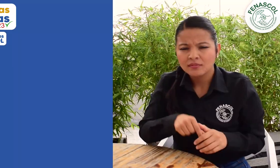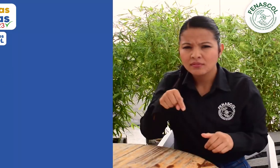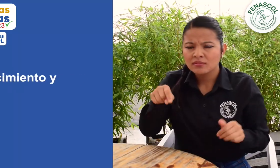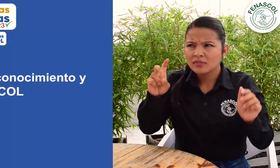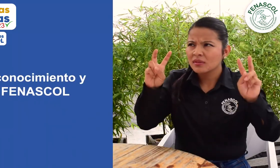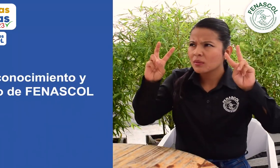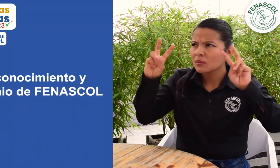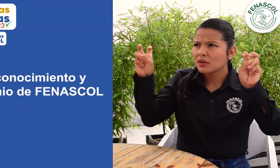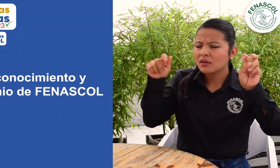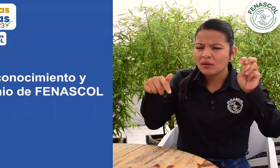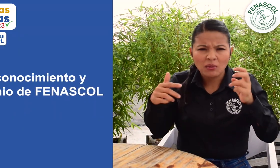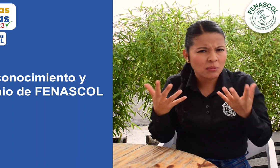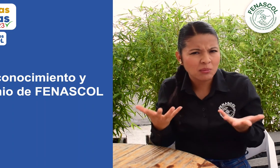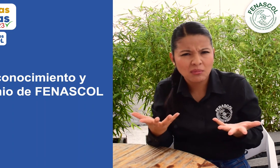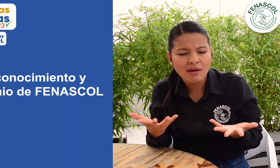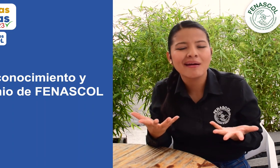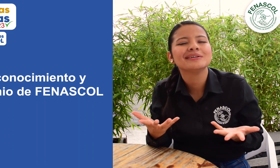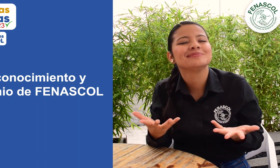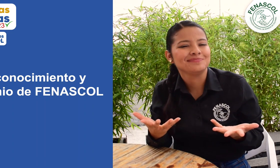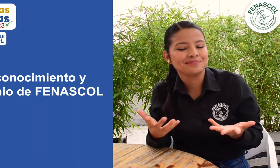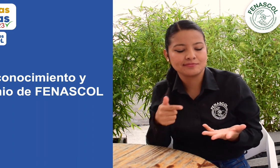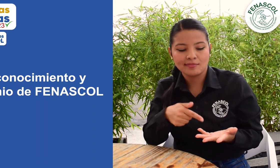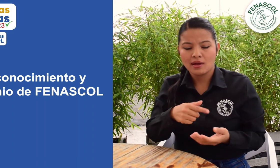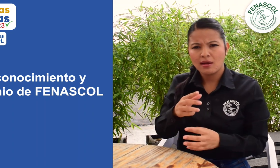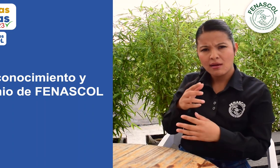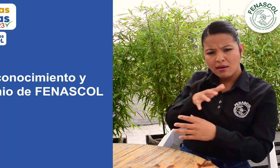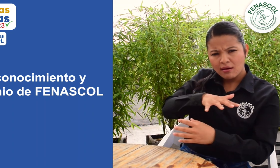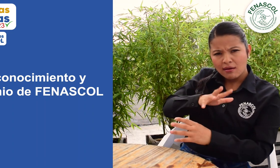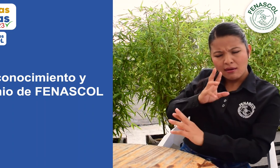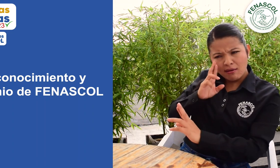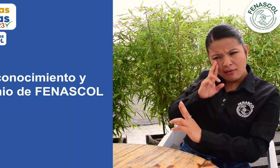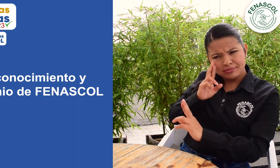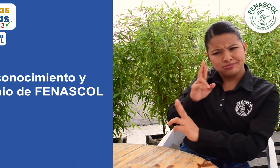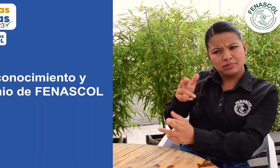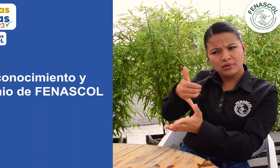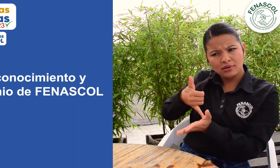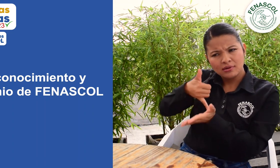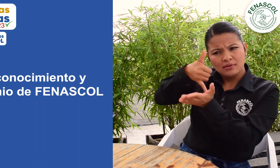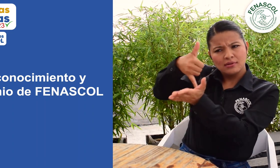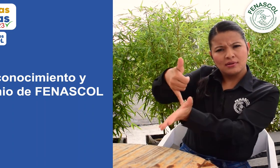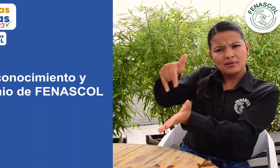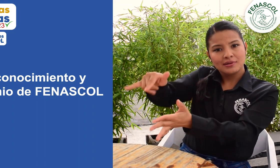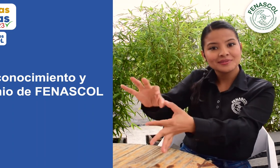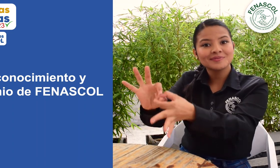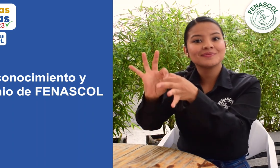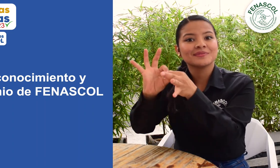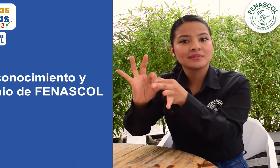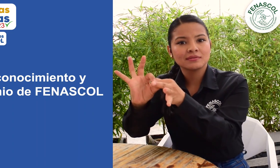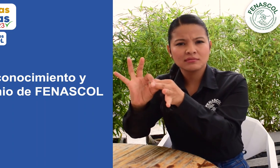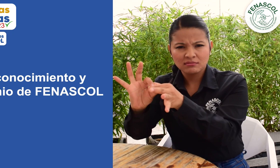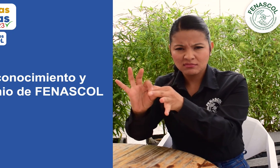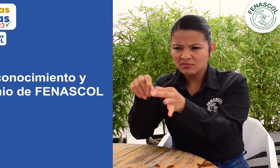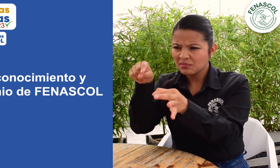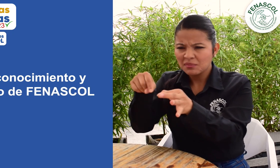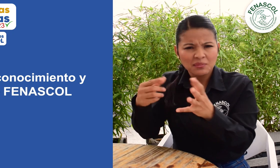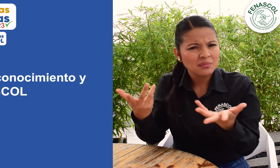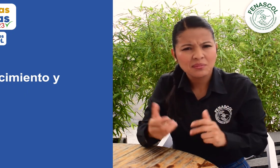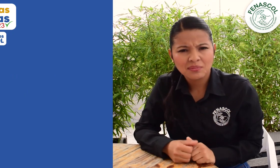FENASCOL ha obtenido en este año. En la Federación Nacional de Sordos de Colombia, FENASCOL, hemos trabajado en hacer incidencia